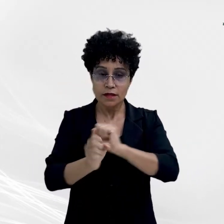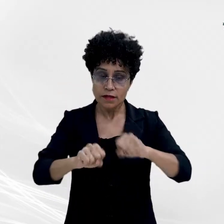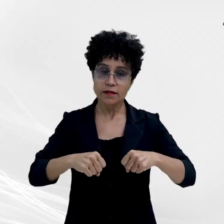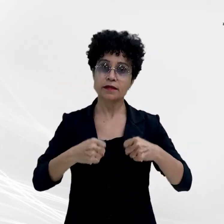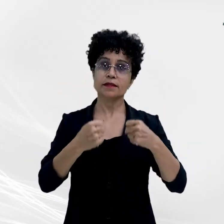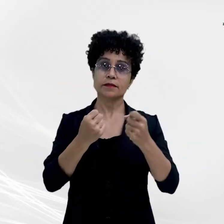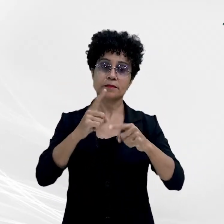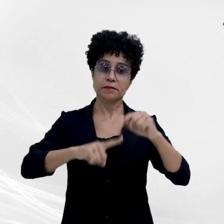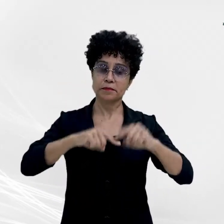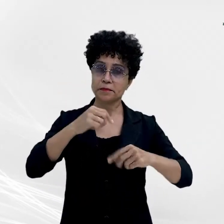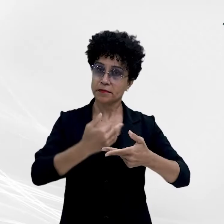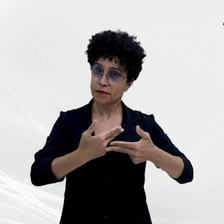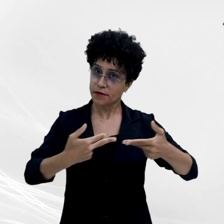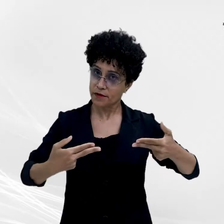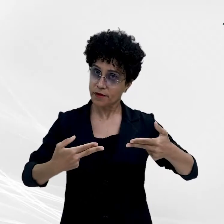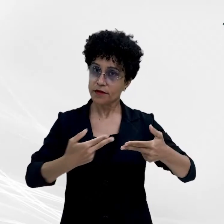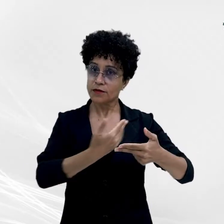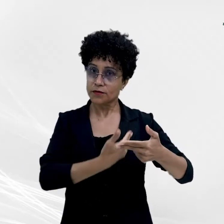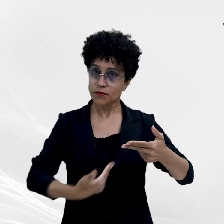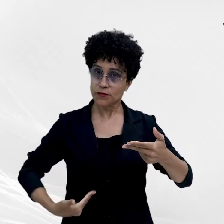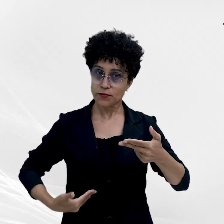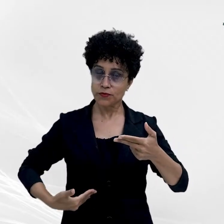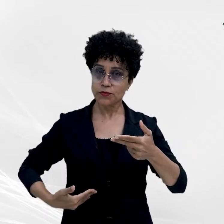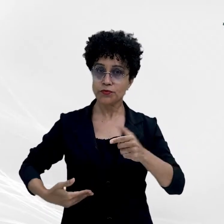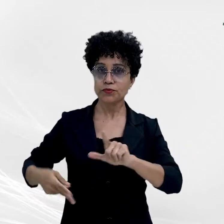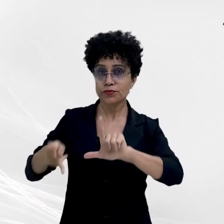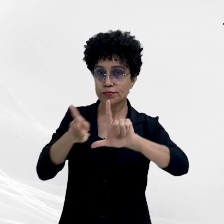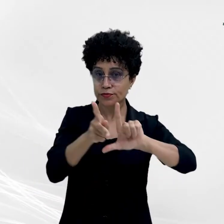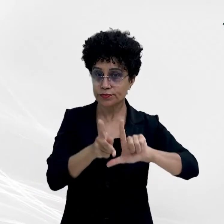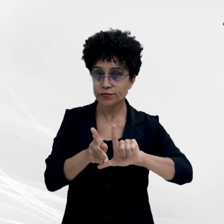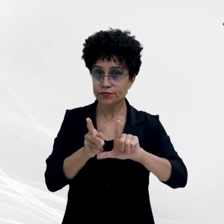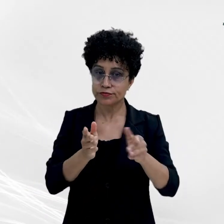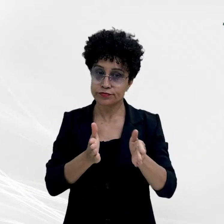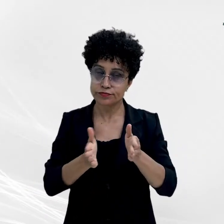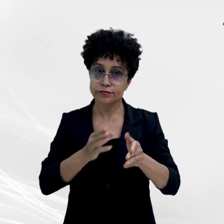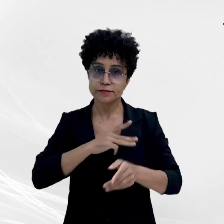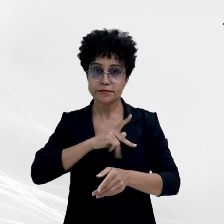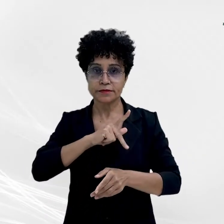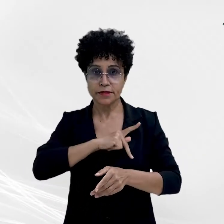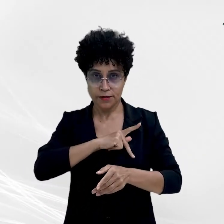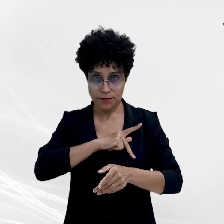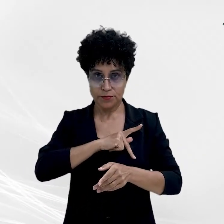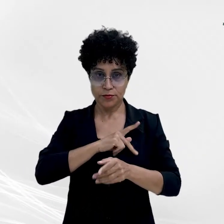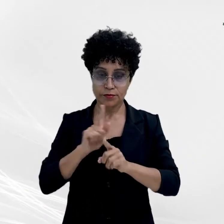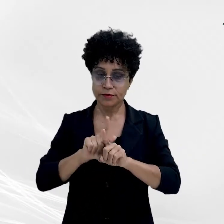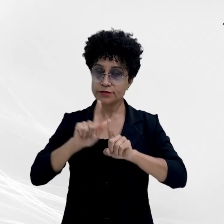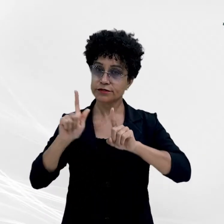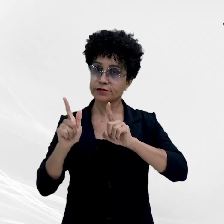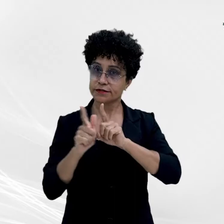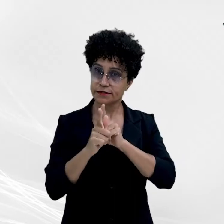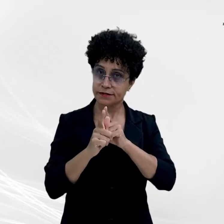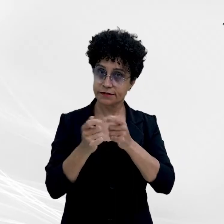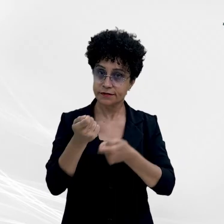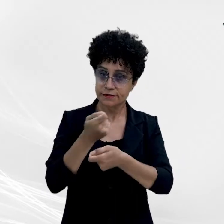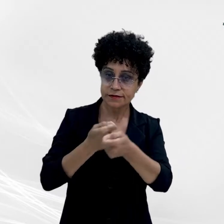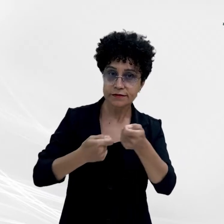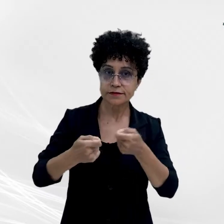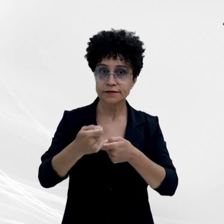patrimônio público durante o webinar Ministério Público, Gestão Administrativa, Mecanismos de